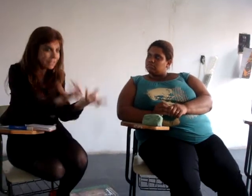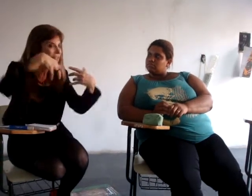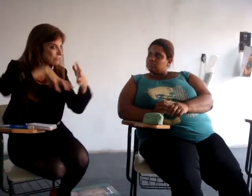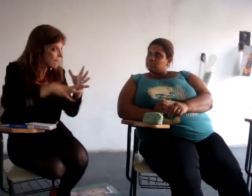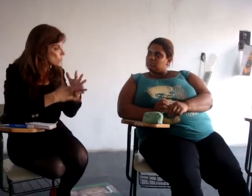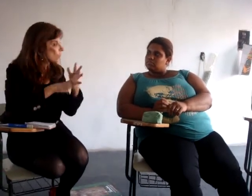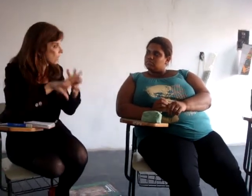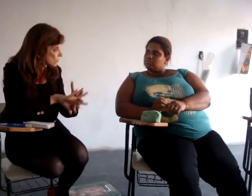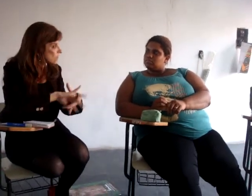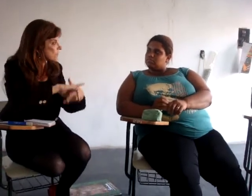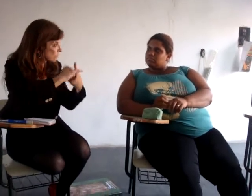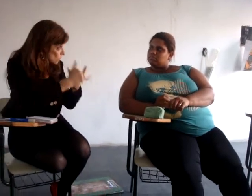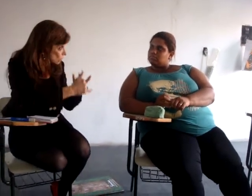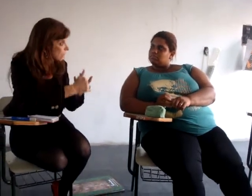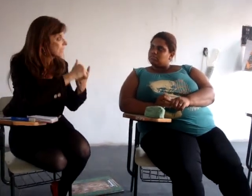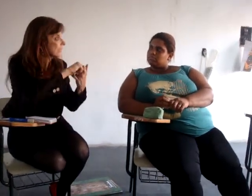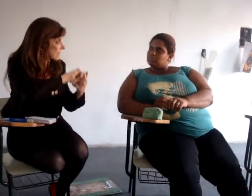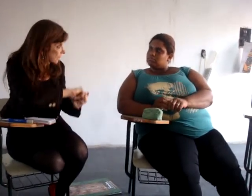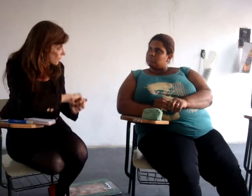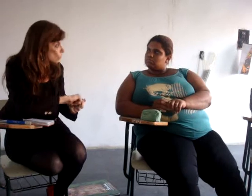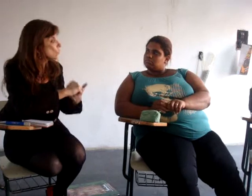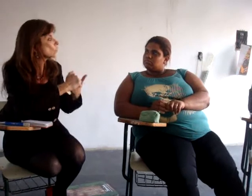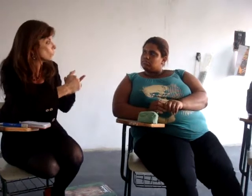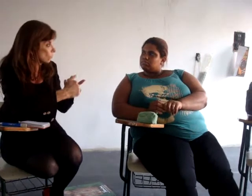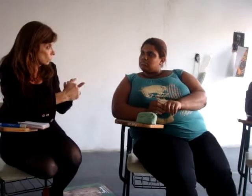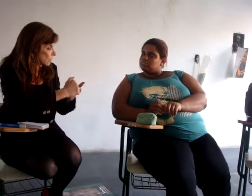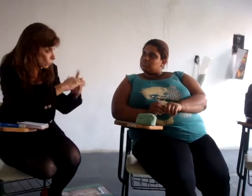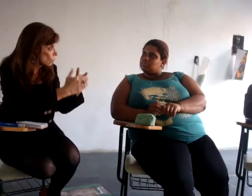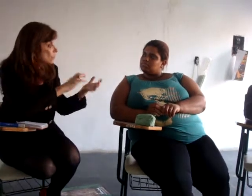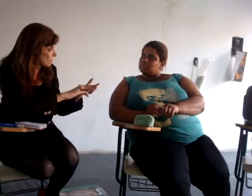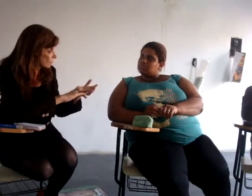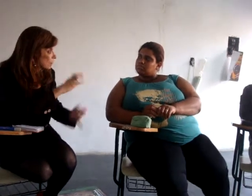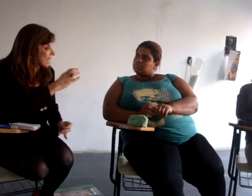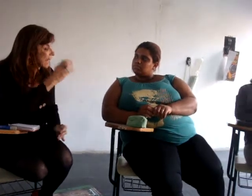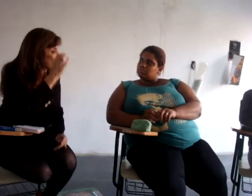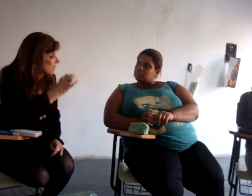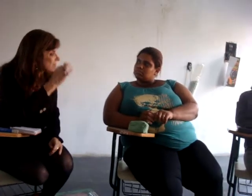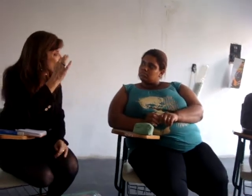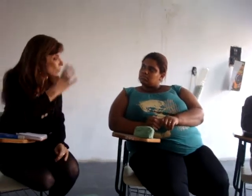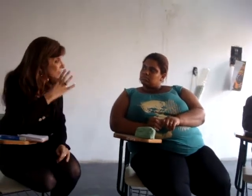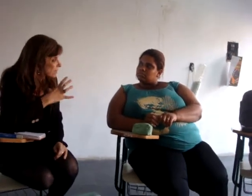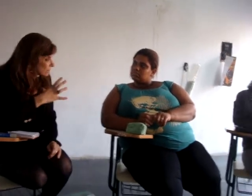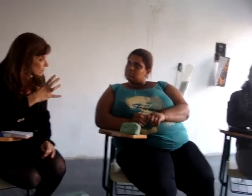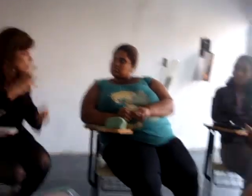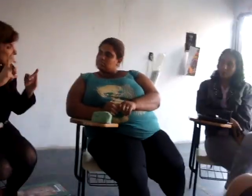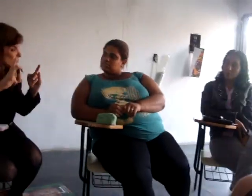várias correlações que fazem com a pessoa tenha uso, use ou não. Acontece que não acontece. Nós temos